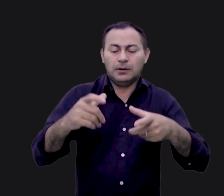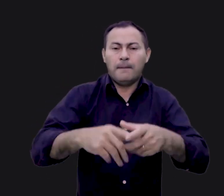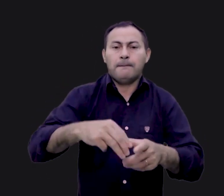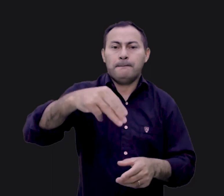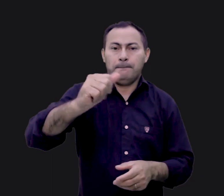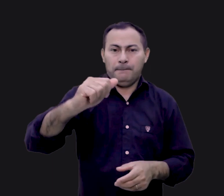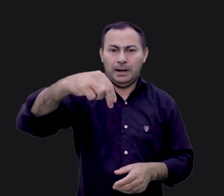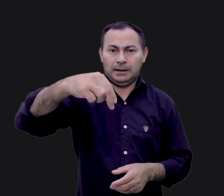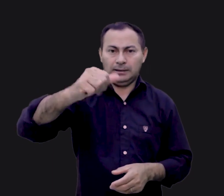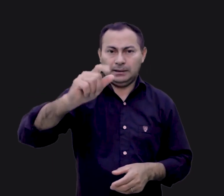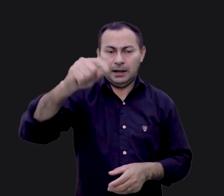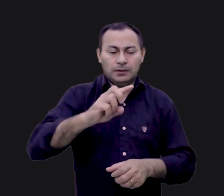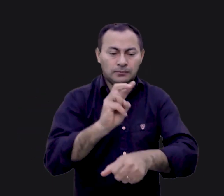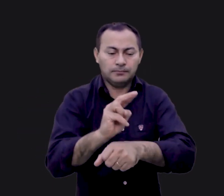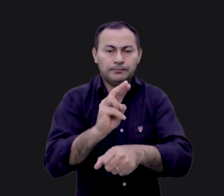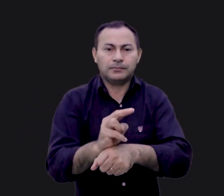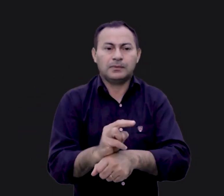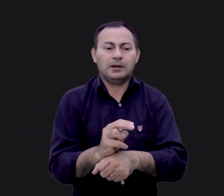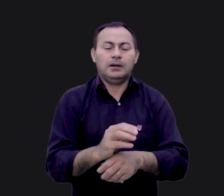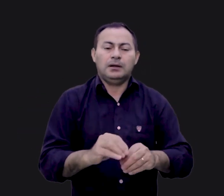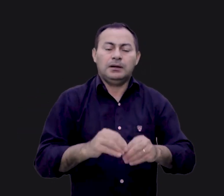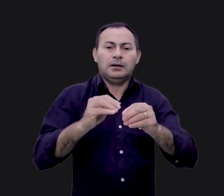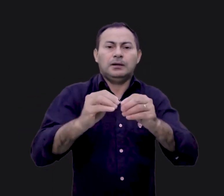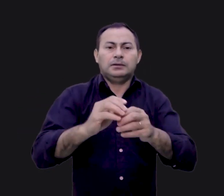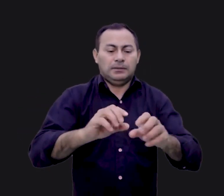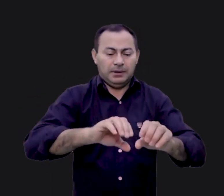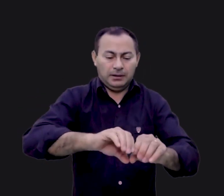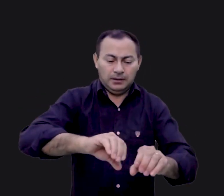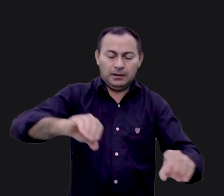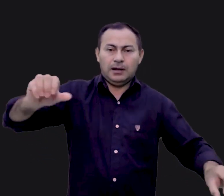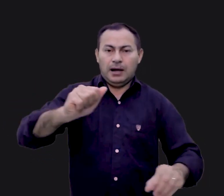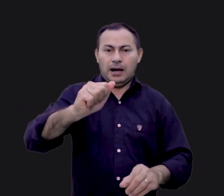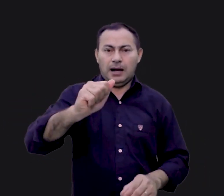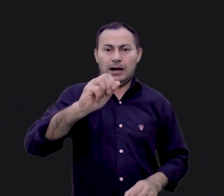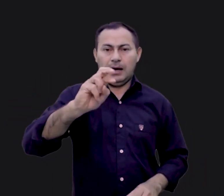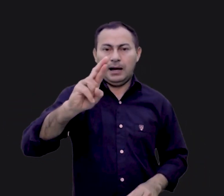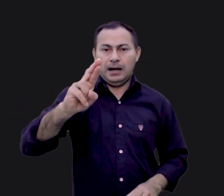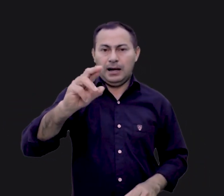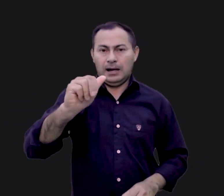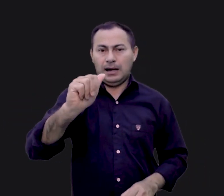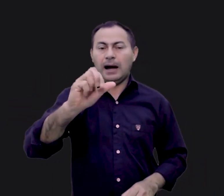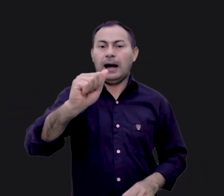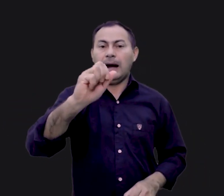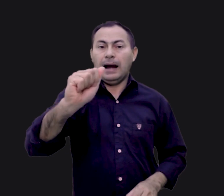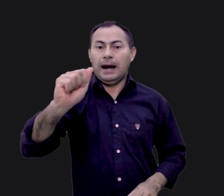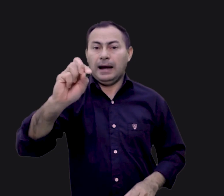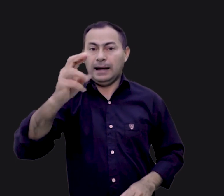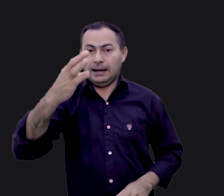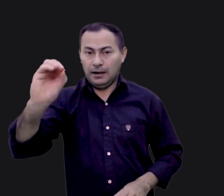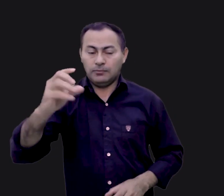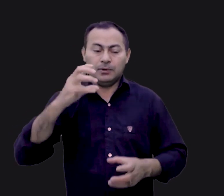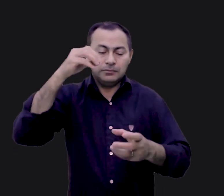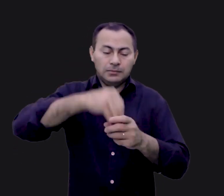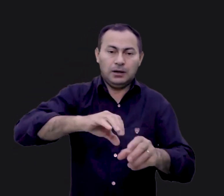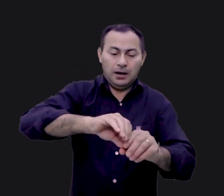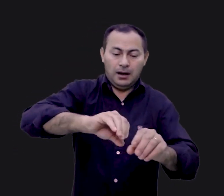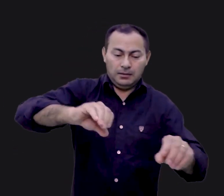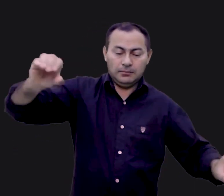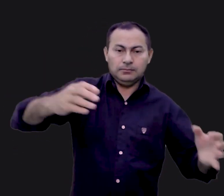com maná que eles quiseram preservar e a vara de arão que, de uma forma supernatural, florescia. Tudo isso era